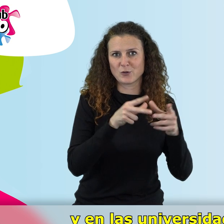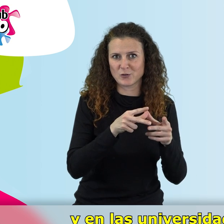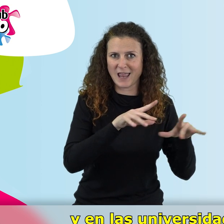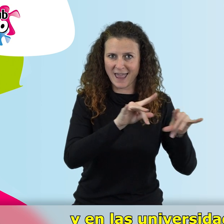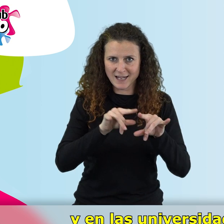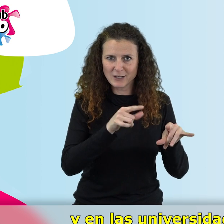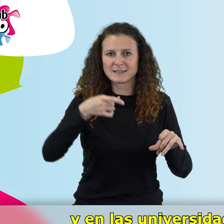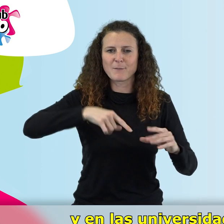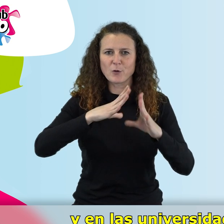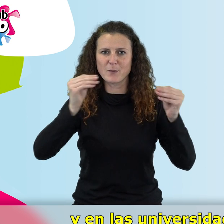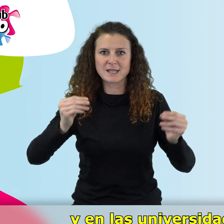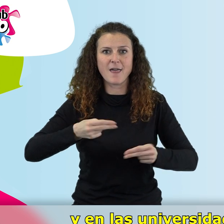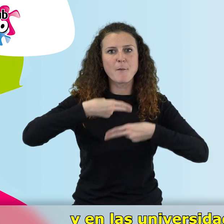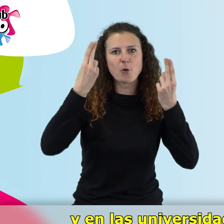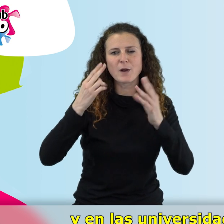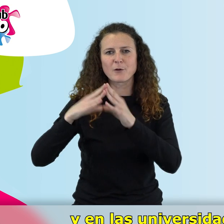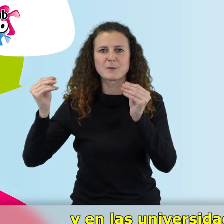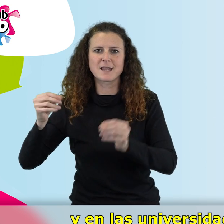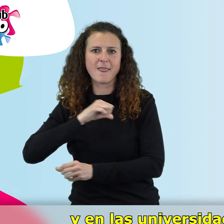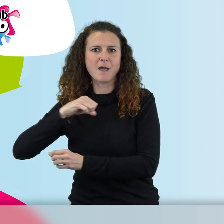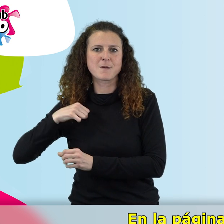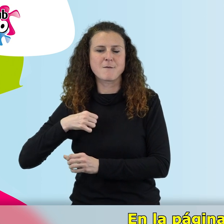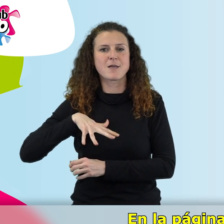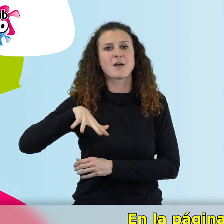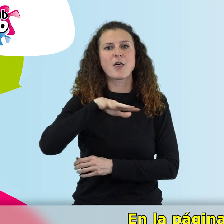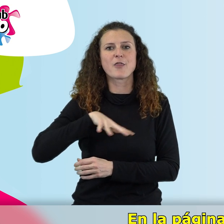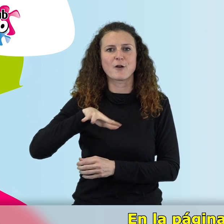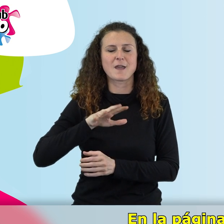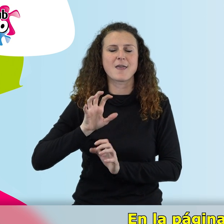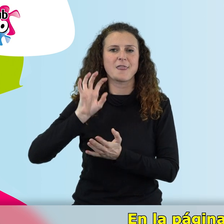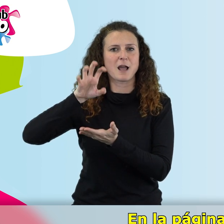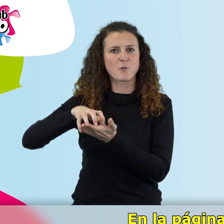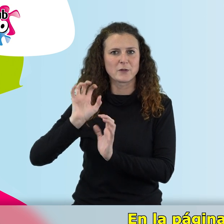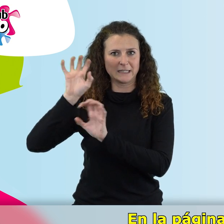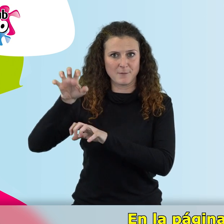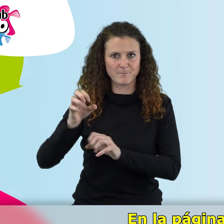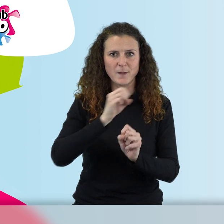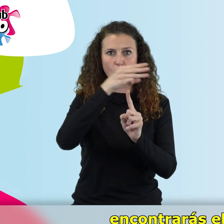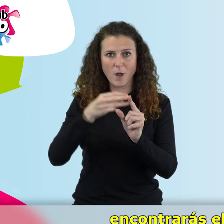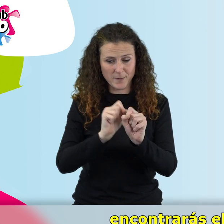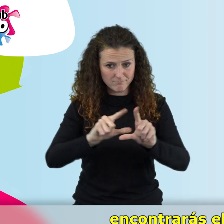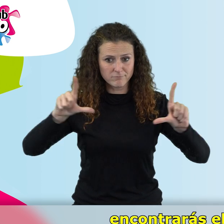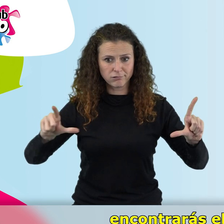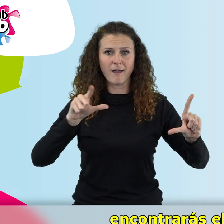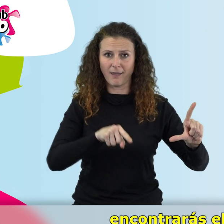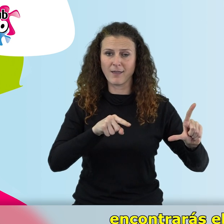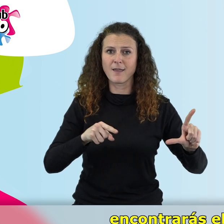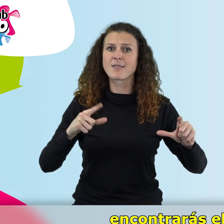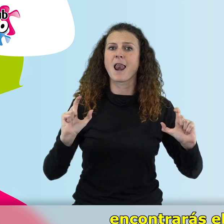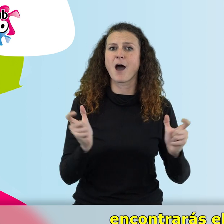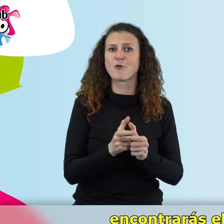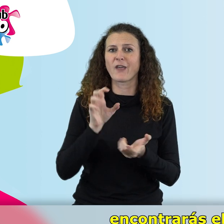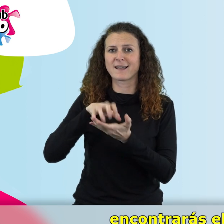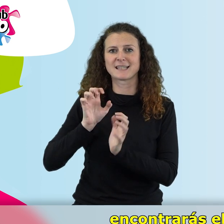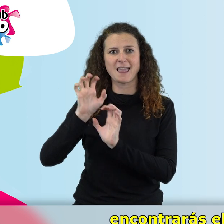universidades públicas y privadas de la comunidad. En la página web de la Junta de Castilla y León encontrarás el